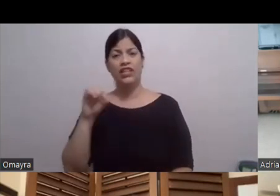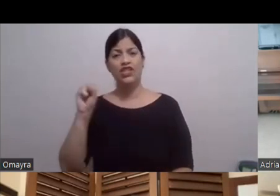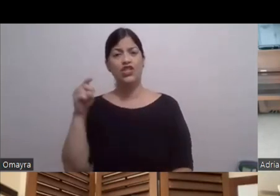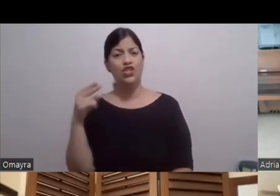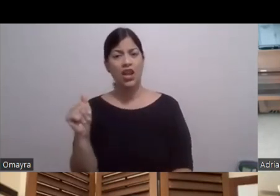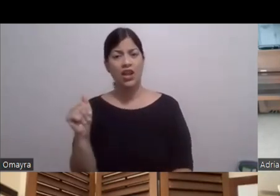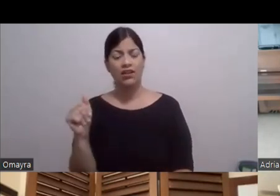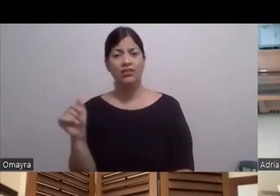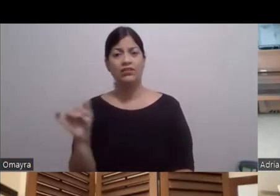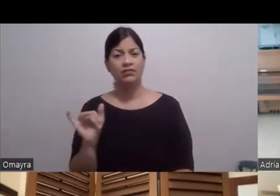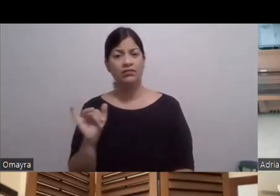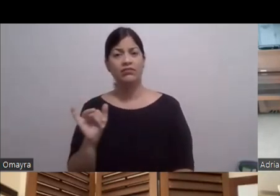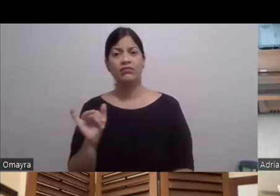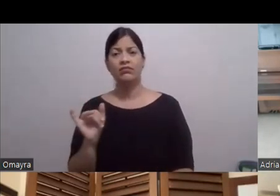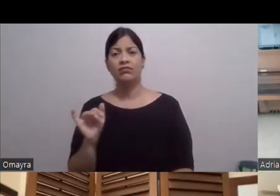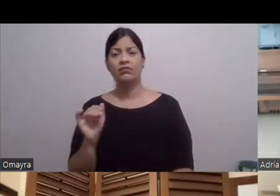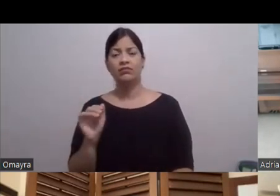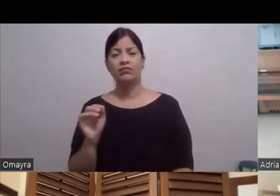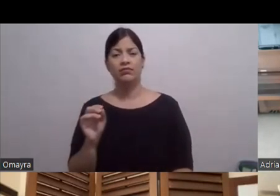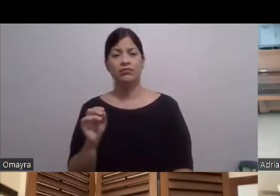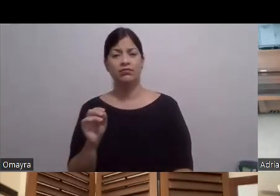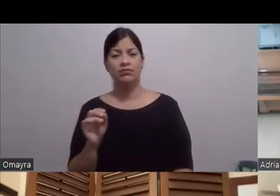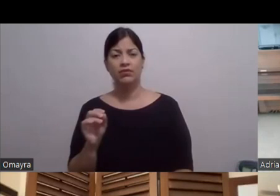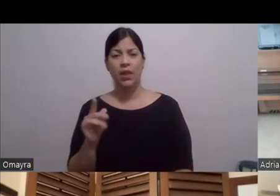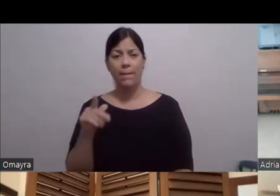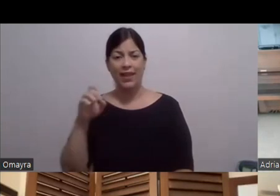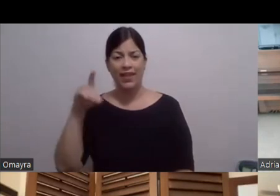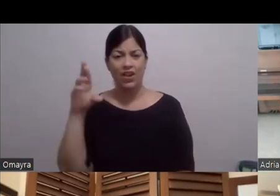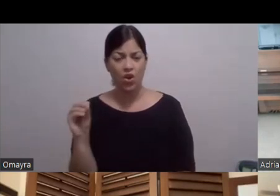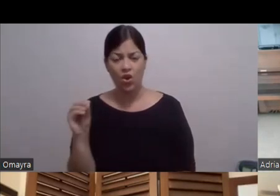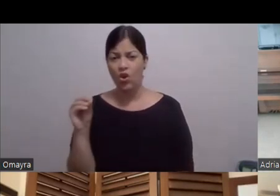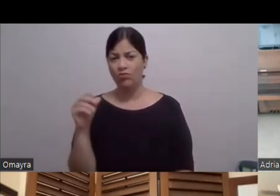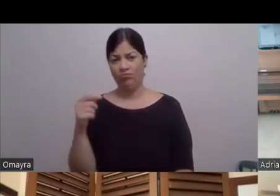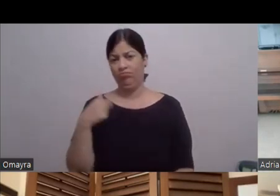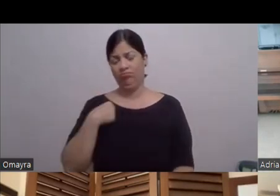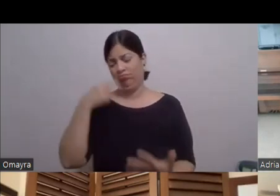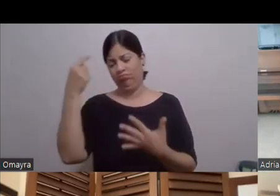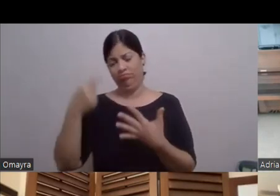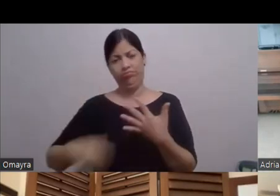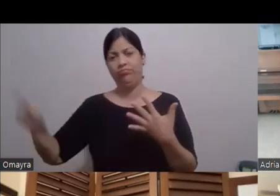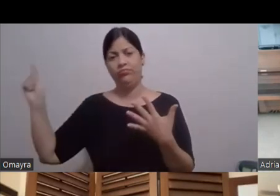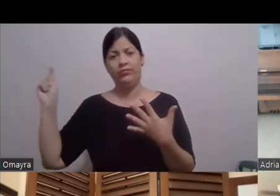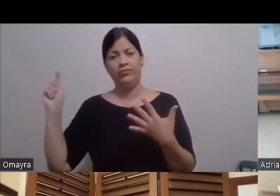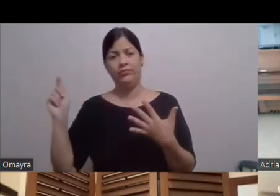Está Dolores Pedro Bueno Hay Hay Una lista De actores